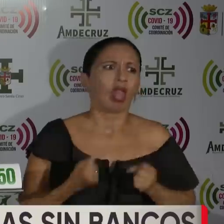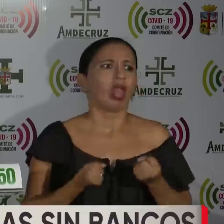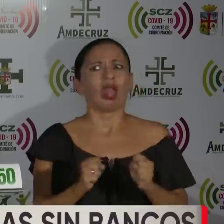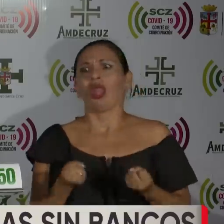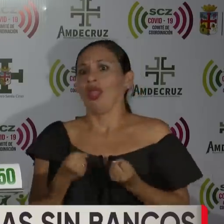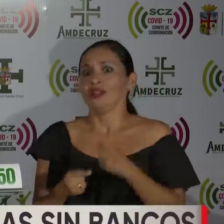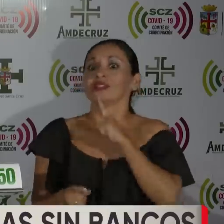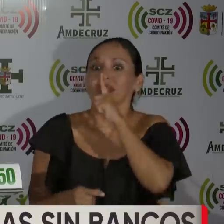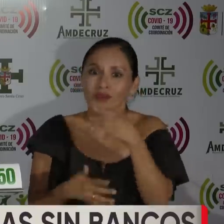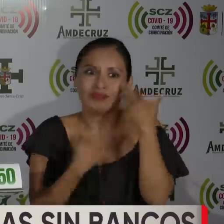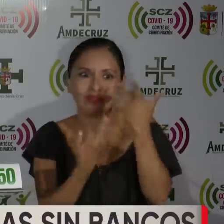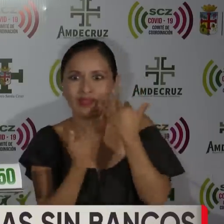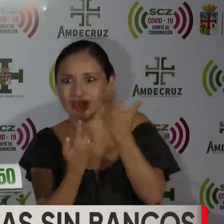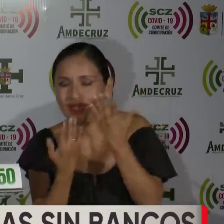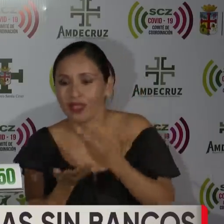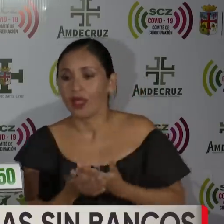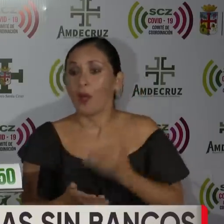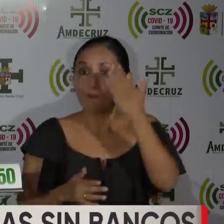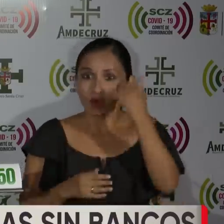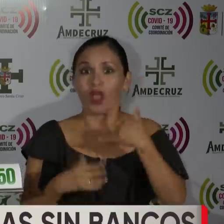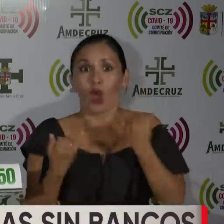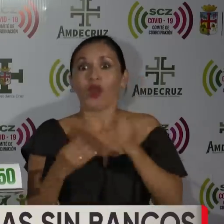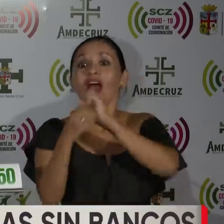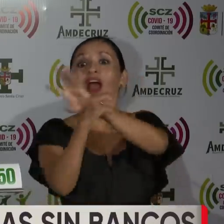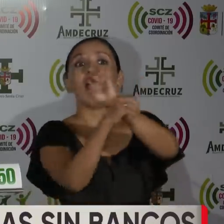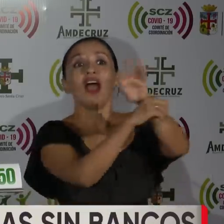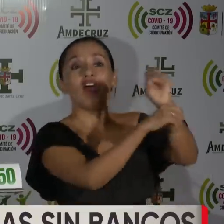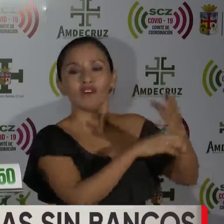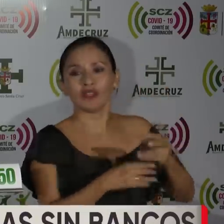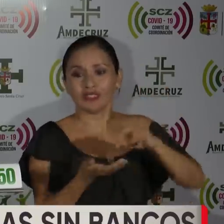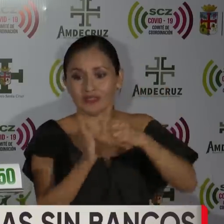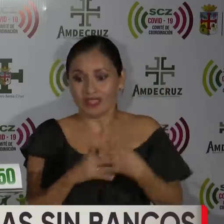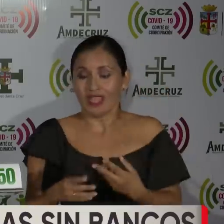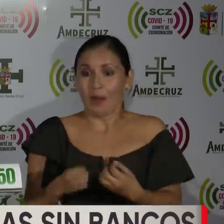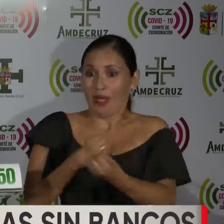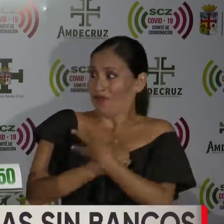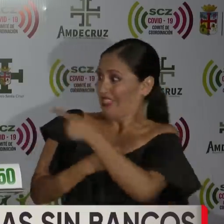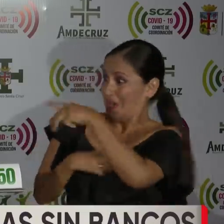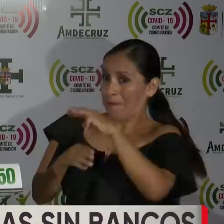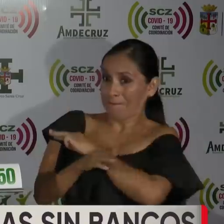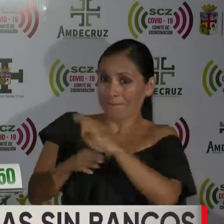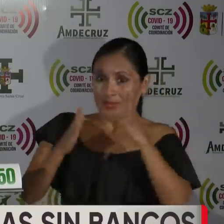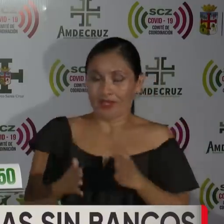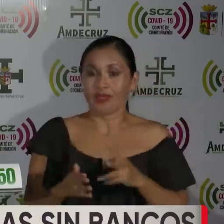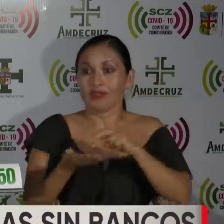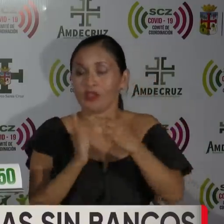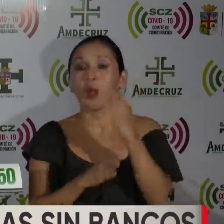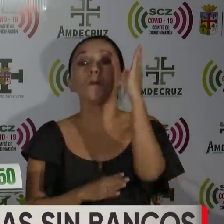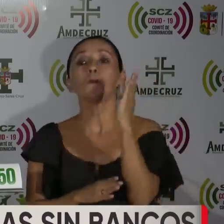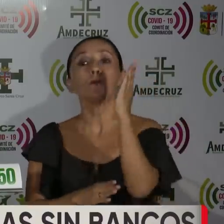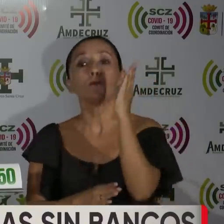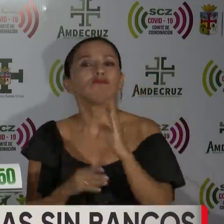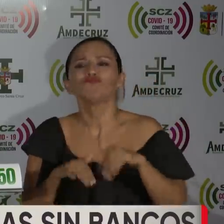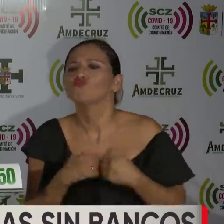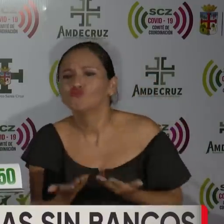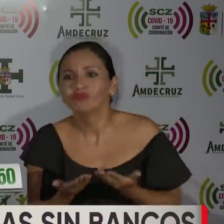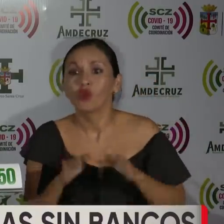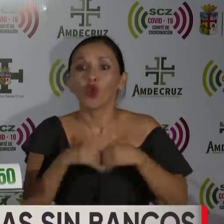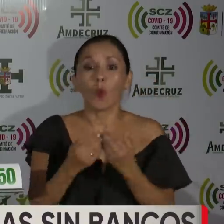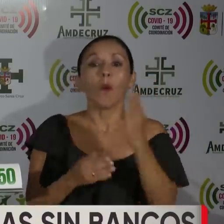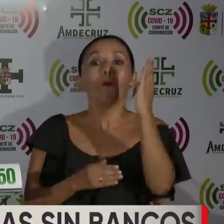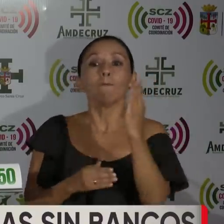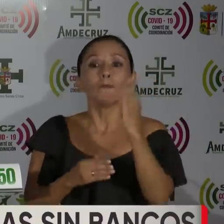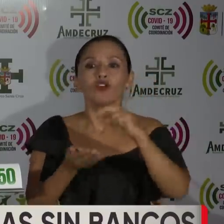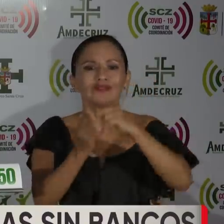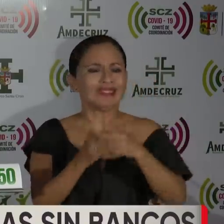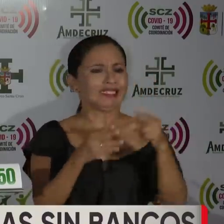esperando que se paguen los bonos. Una característica que me indicaba el Ministro es que los bonos se van a pagar, va a ser un pago